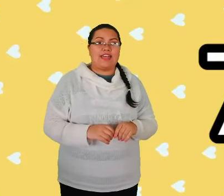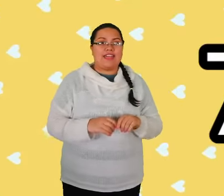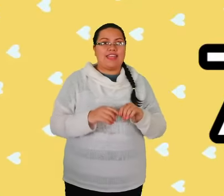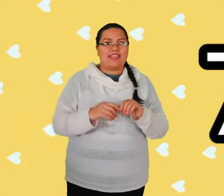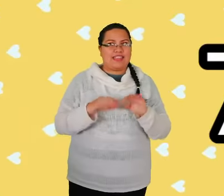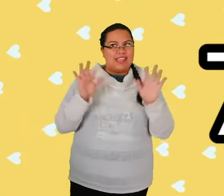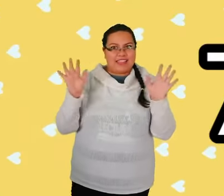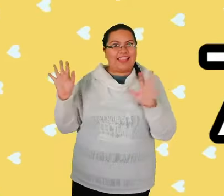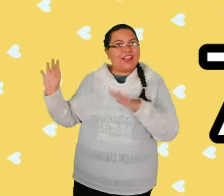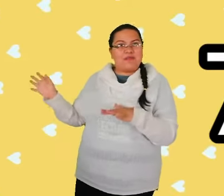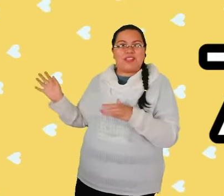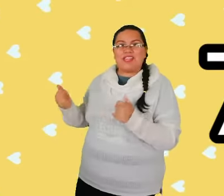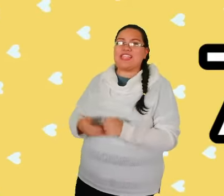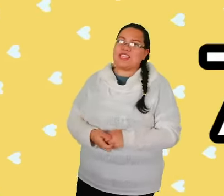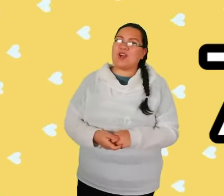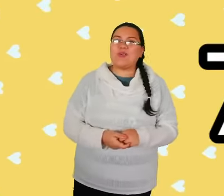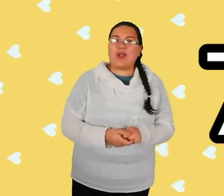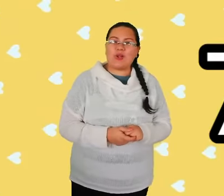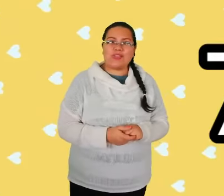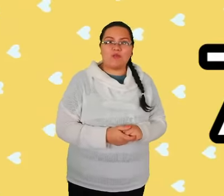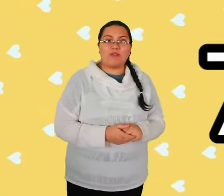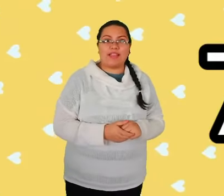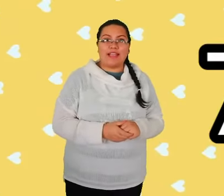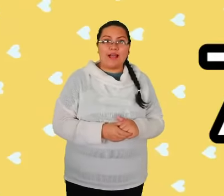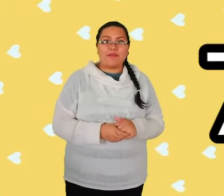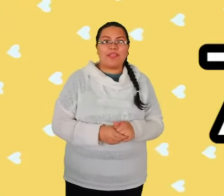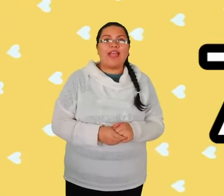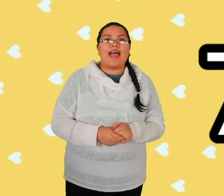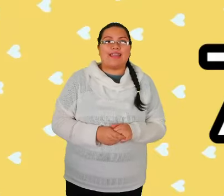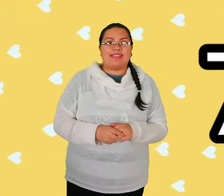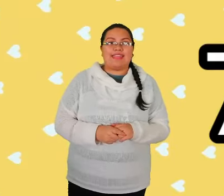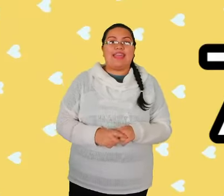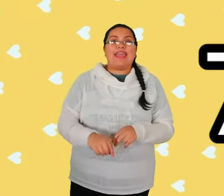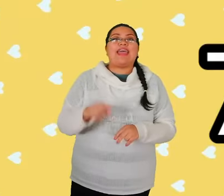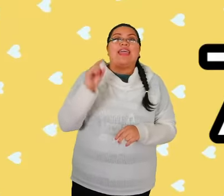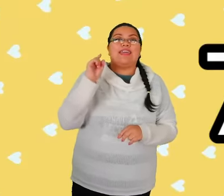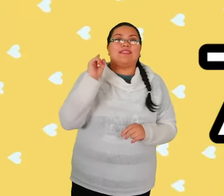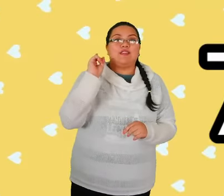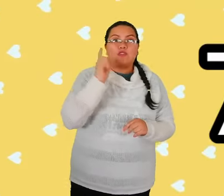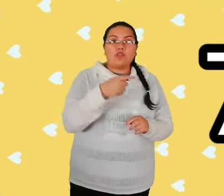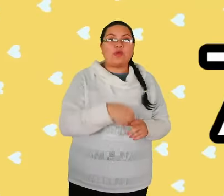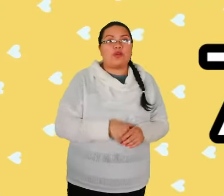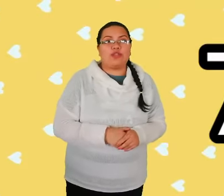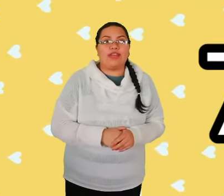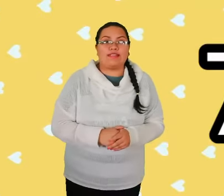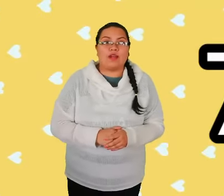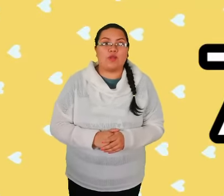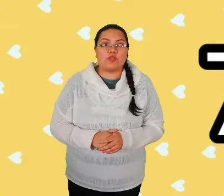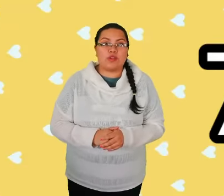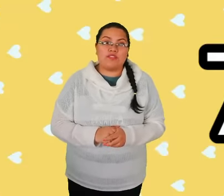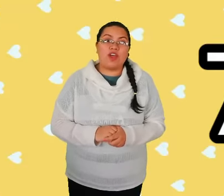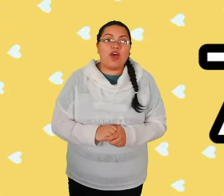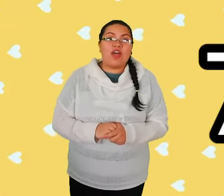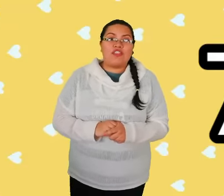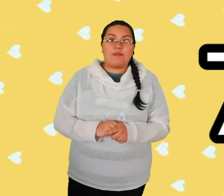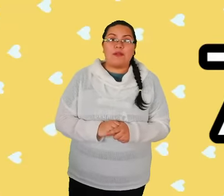de 7 elementos, así como lo contamos acá. Así que es su turno de hacerlo en su libro de